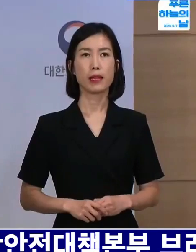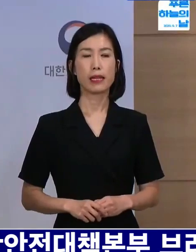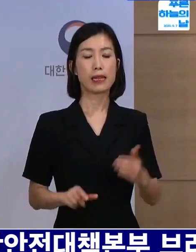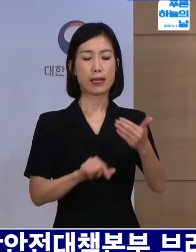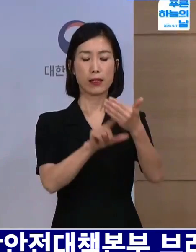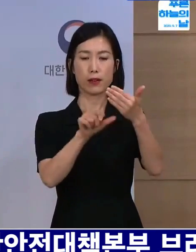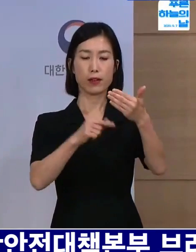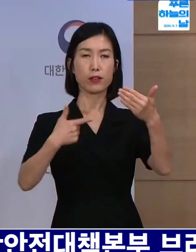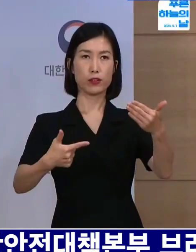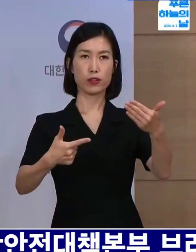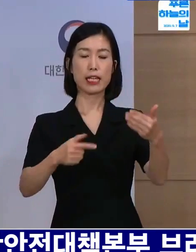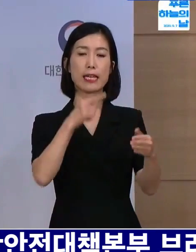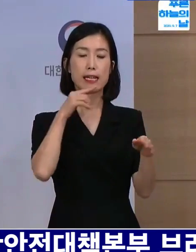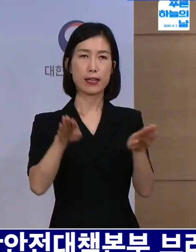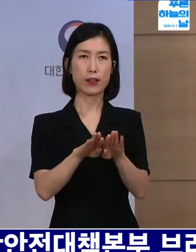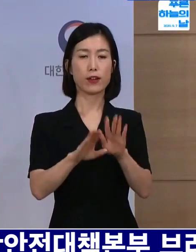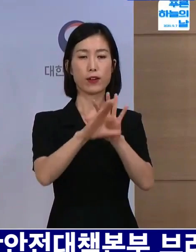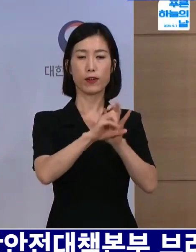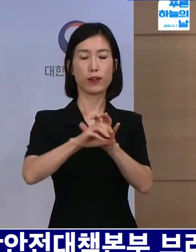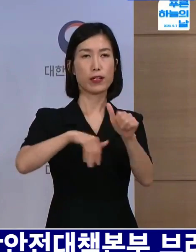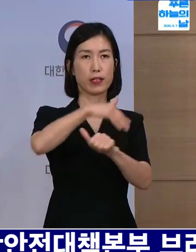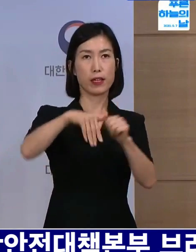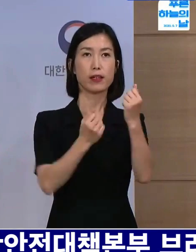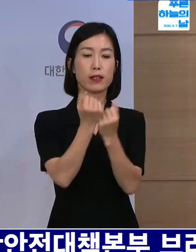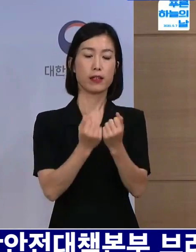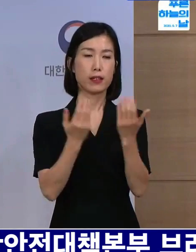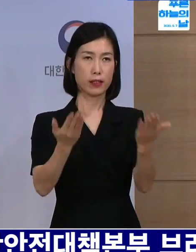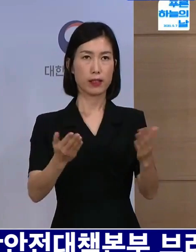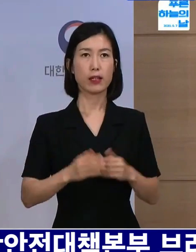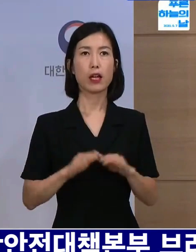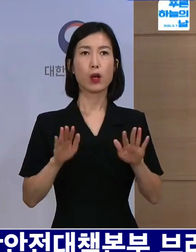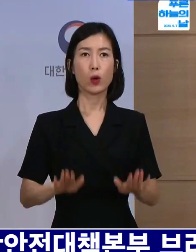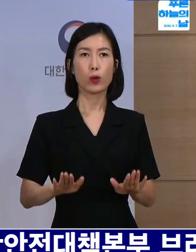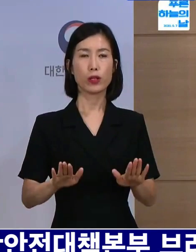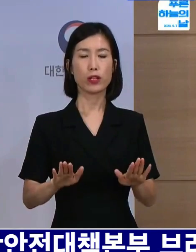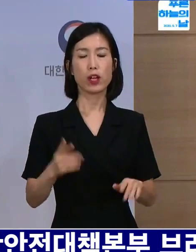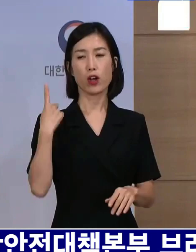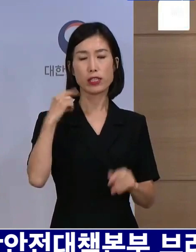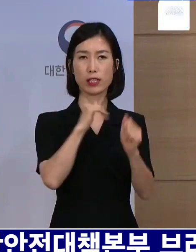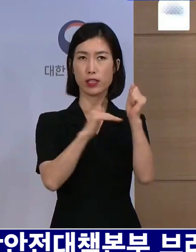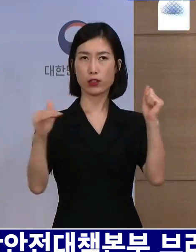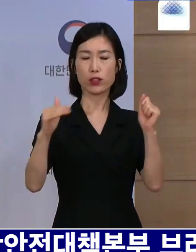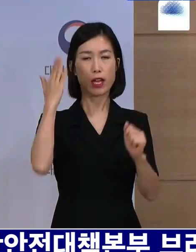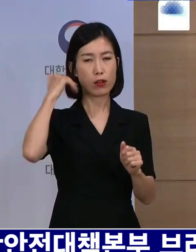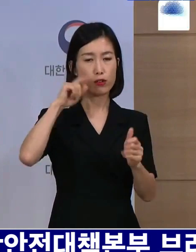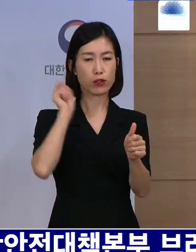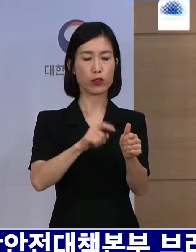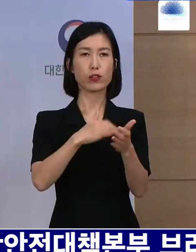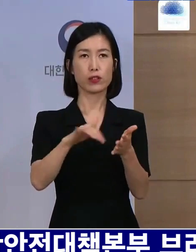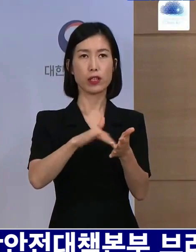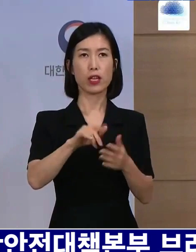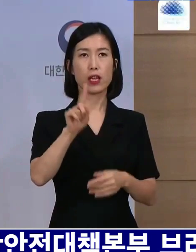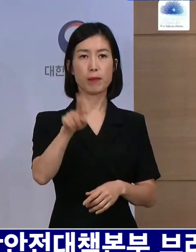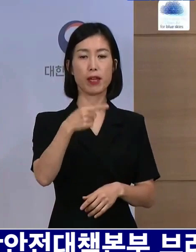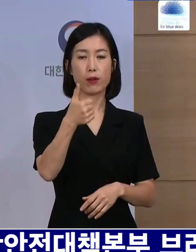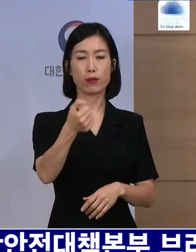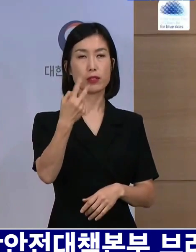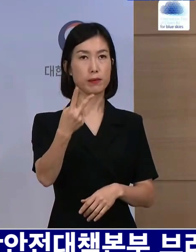네, 9월 6일 일요일 정례 브리핑을 시작하겠습니다. 오늘 0시 기준 국내 발생한 신규 환자는